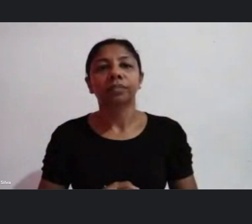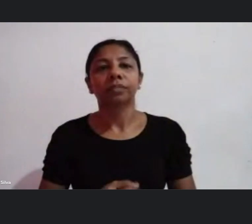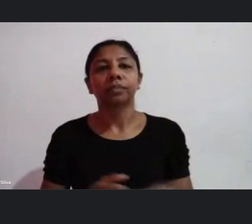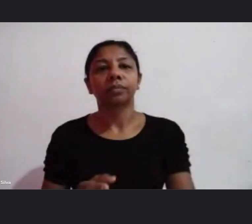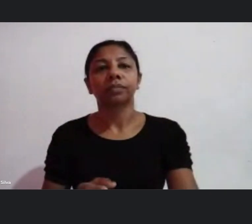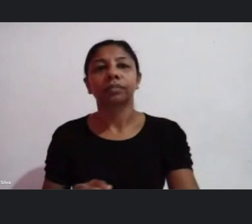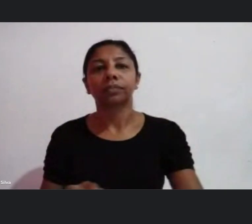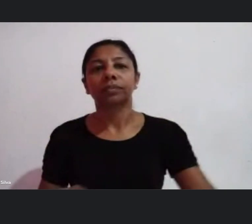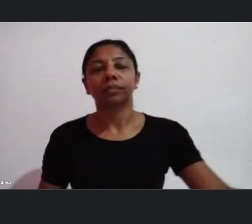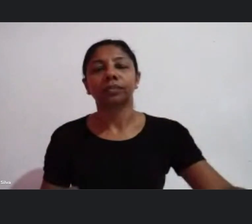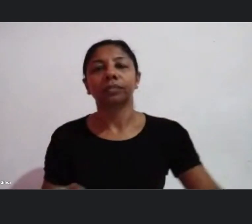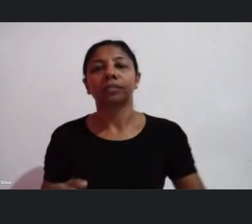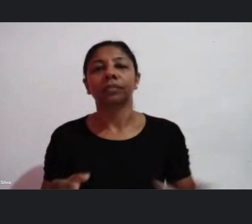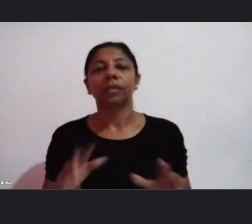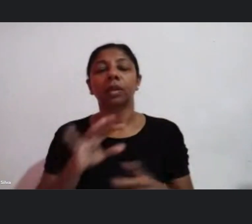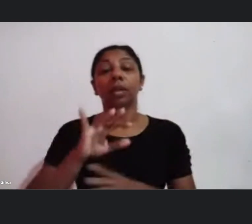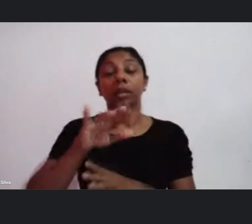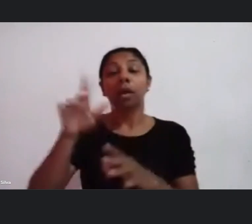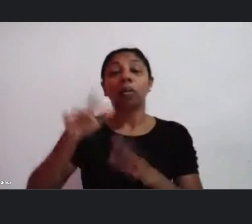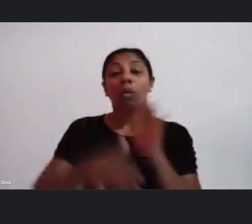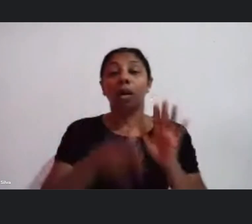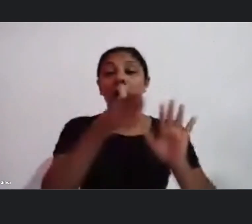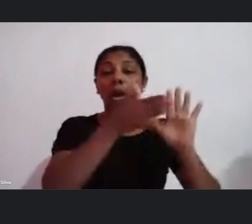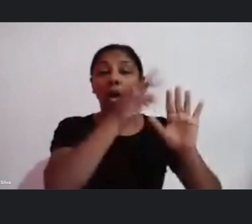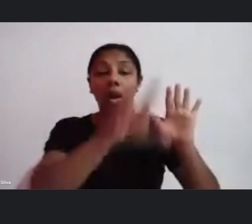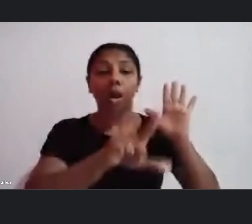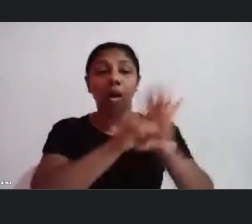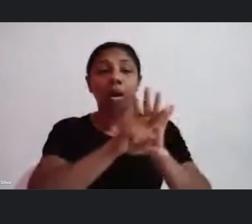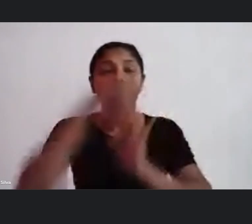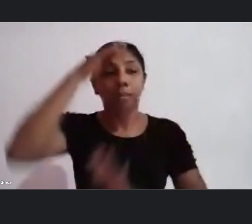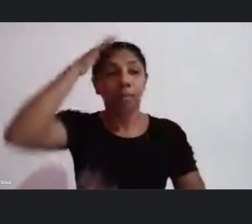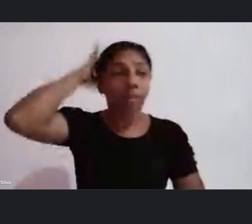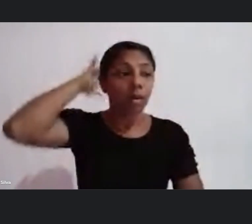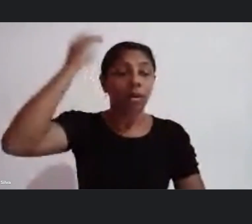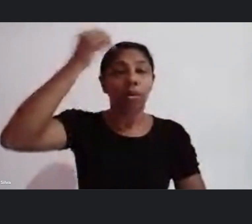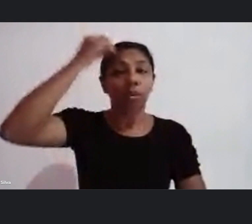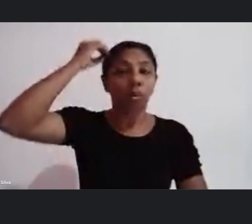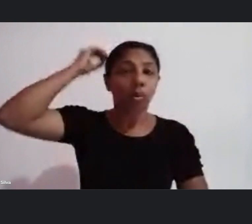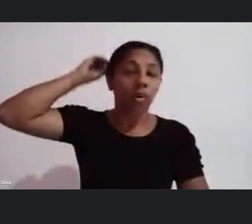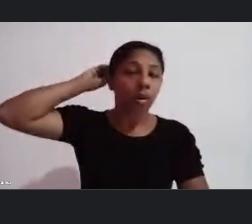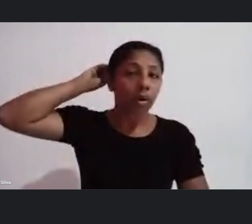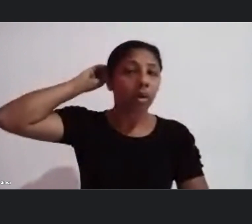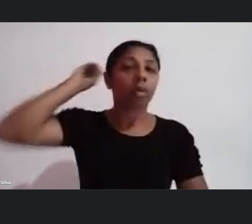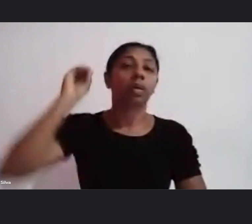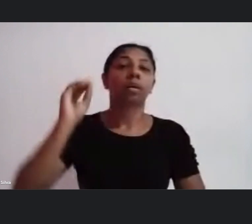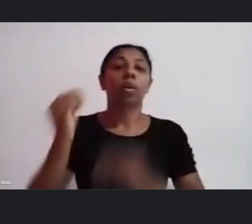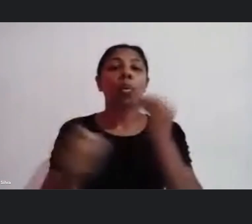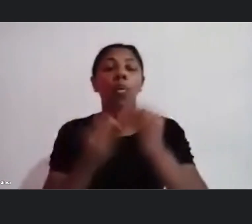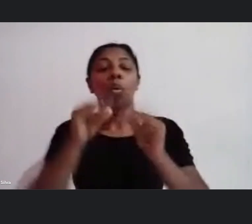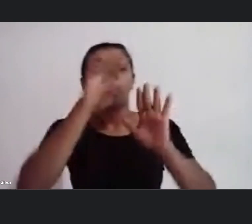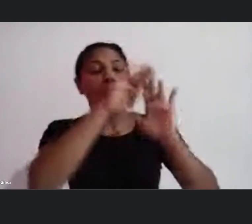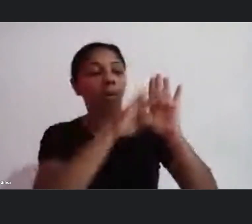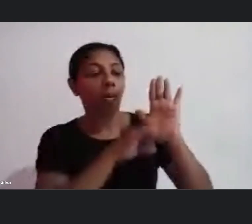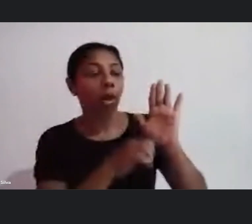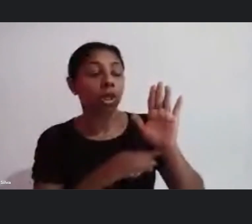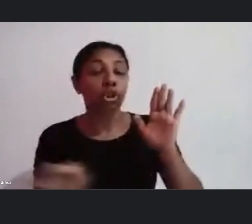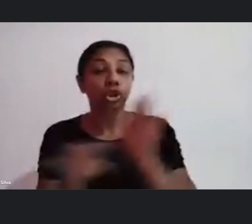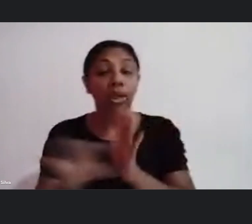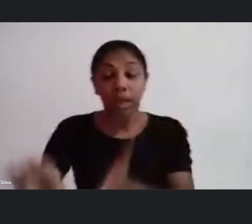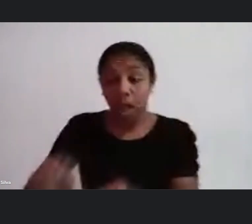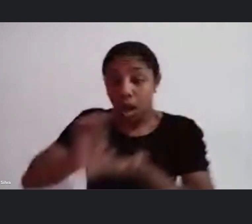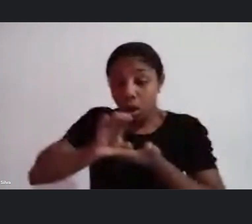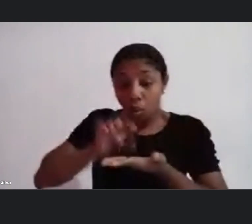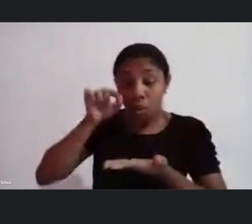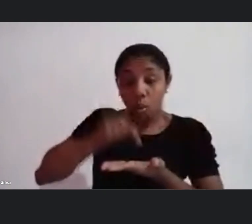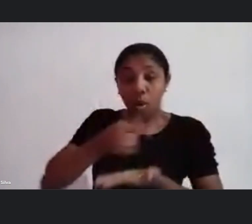que a Paula Gustavo coloca como cronograma porque essas escutas deveriam acontecer depois que o meu curso chegasse na conta mas